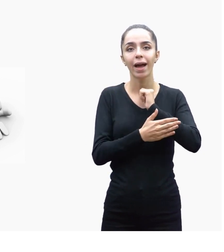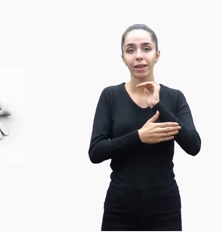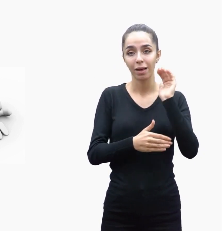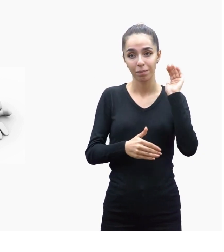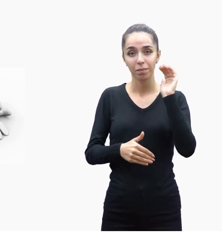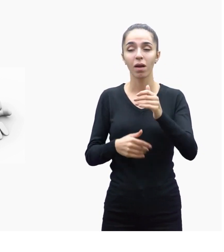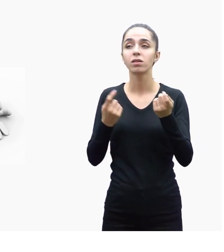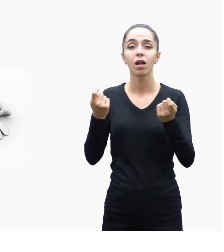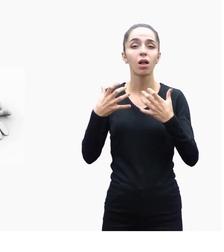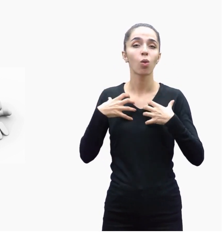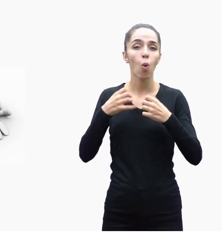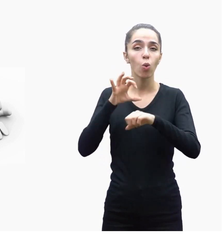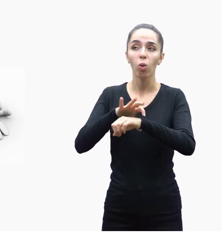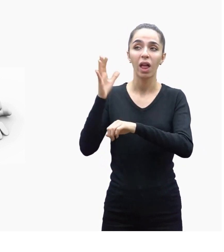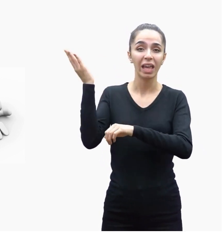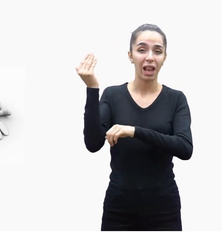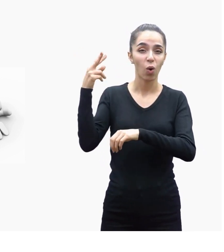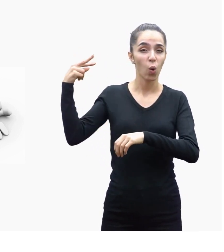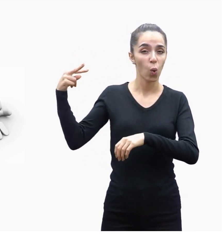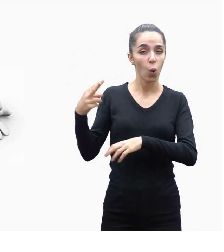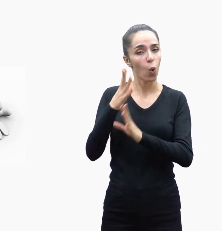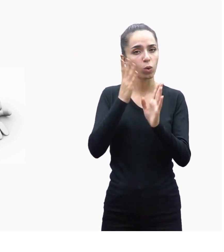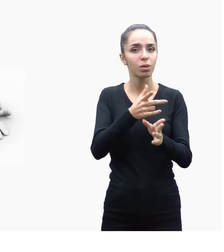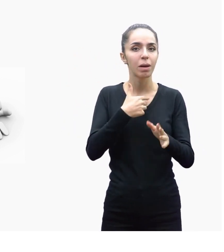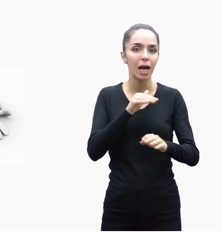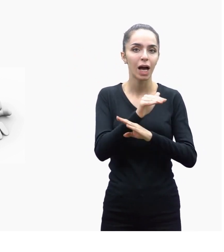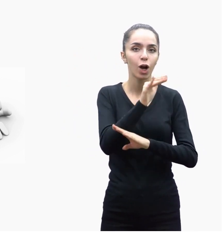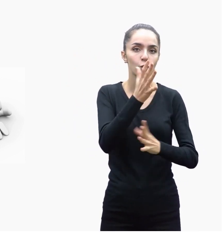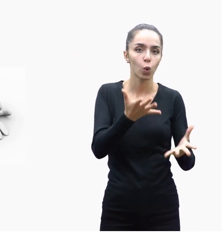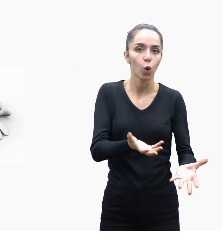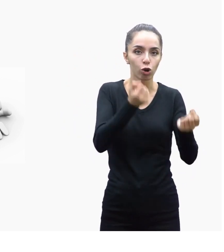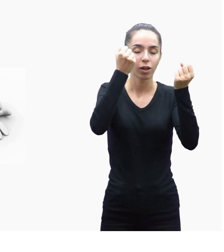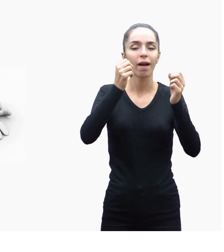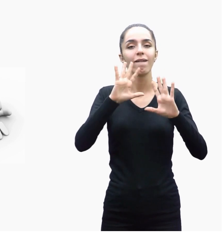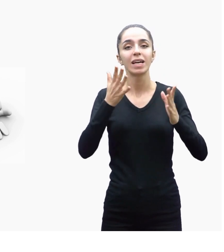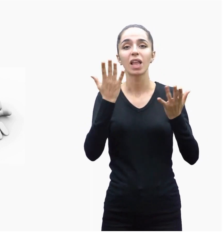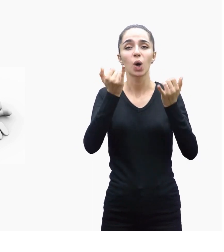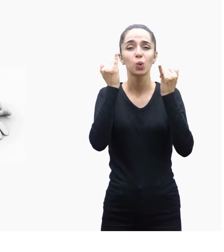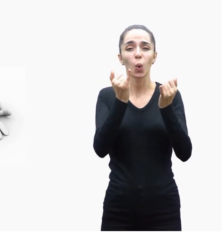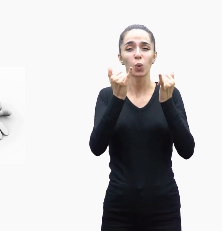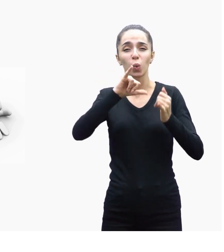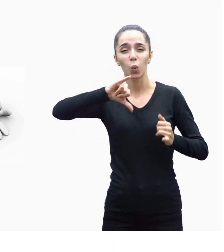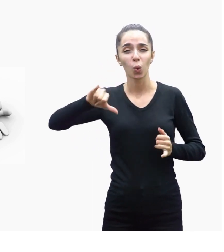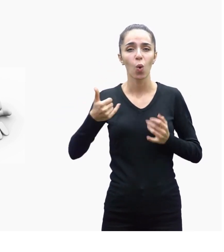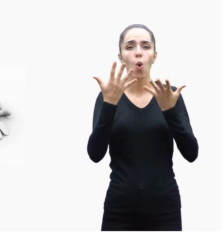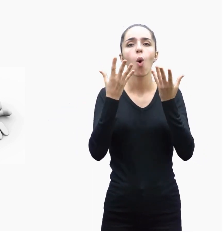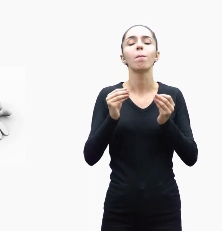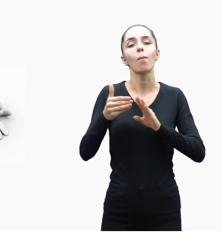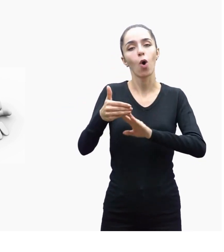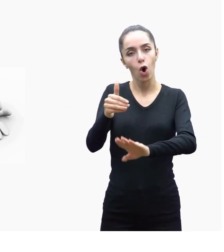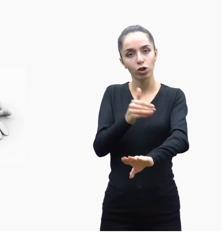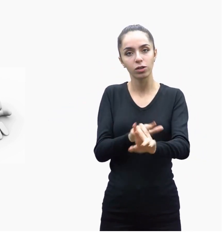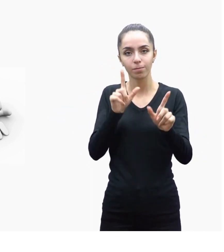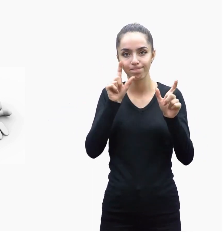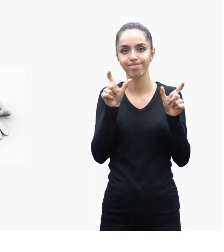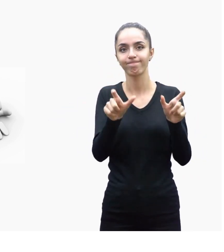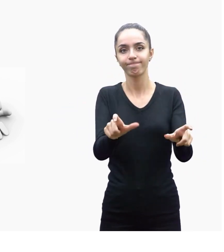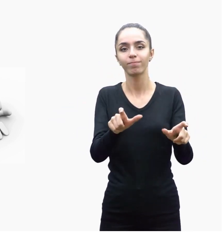kadar, hayatın kurtarılması ya da durumun daha kötüye gitmesini önlemek için, olay yerinde